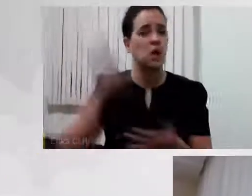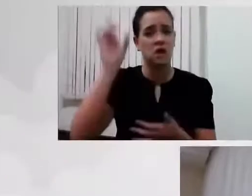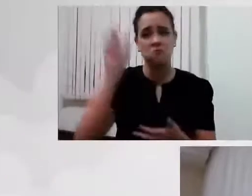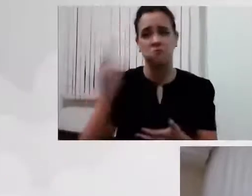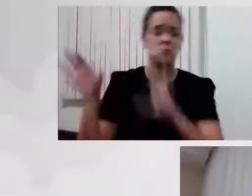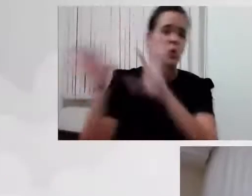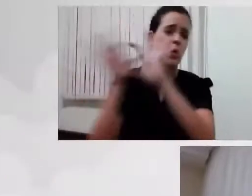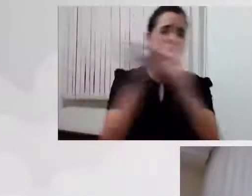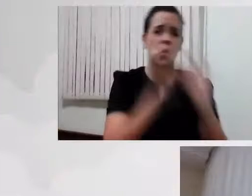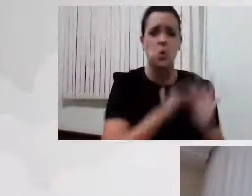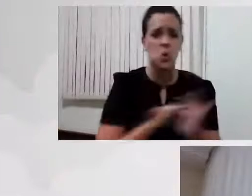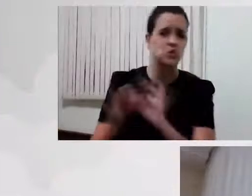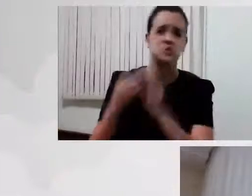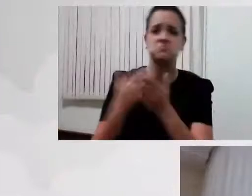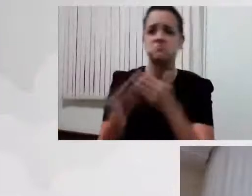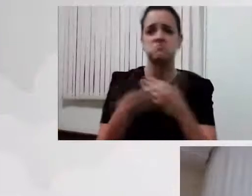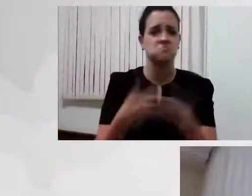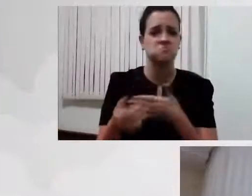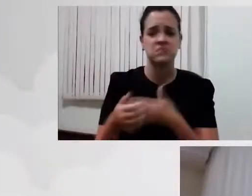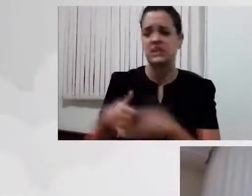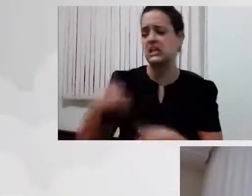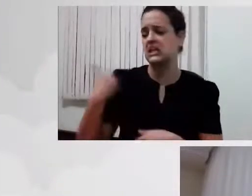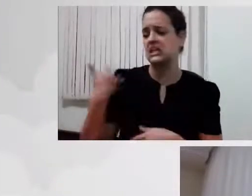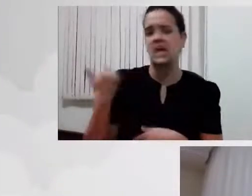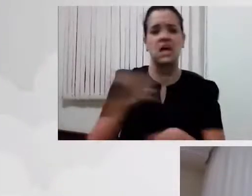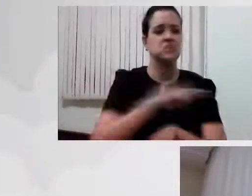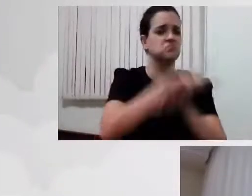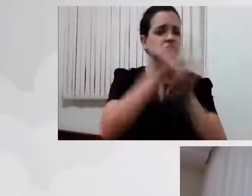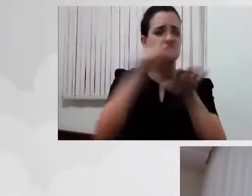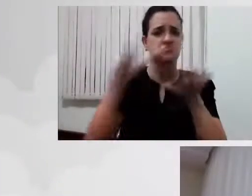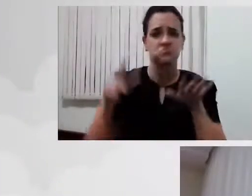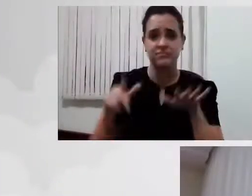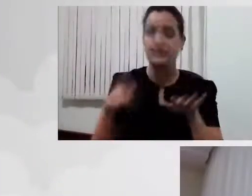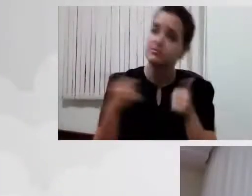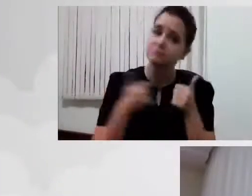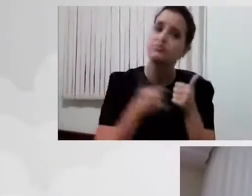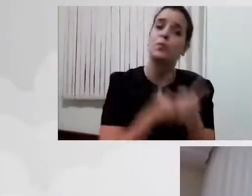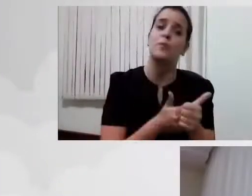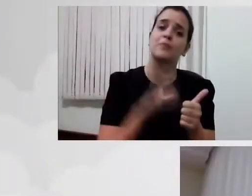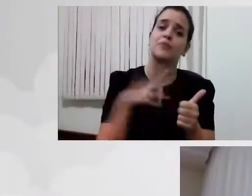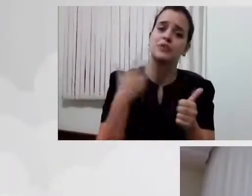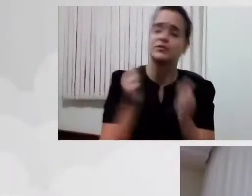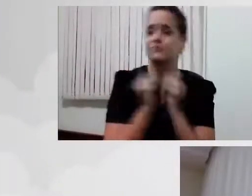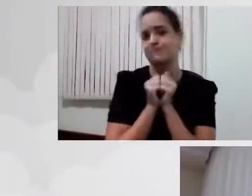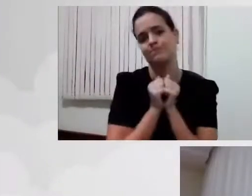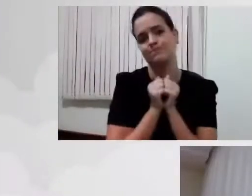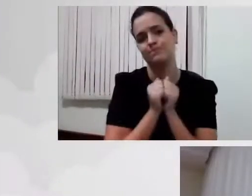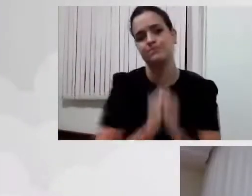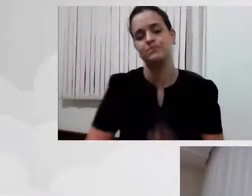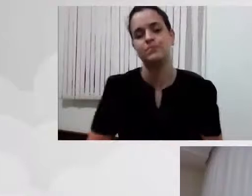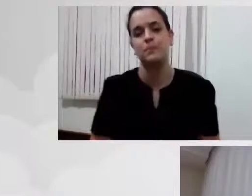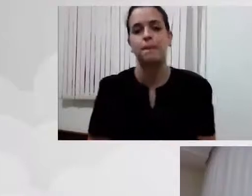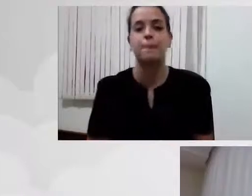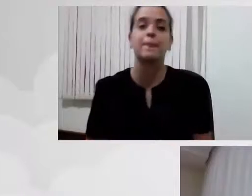para todas as idades. E é esse acompanhamento que a gente vai fazer junto, esse acolhimento. Eu tenho a nossa amiga